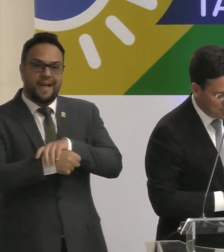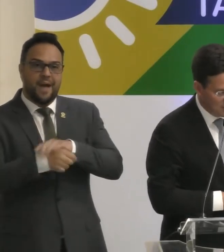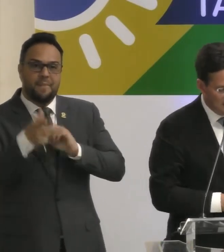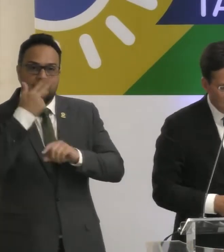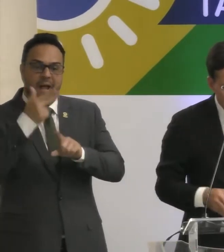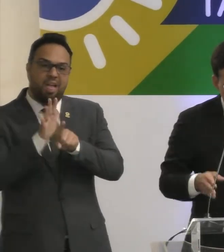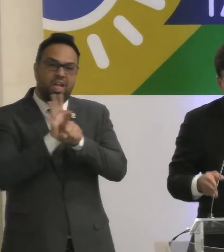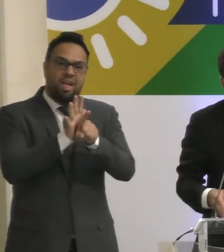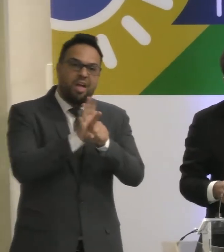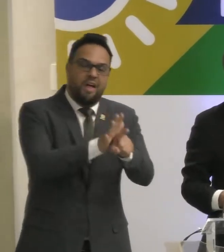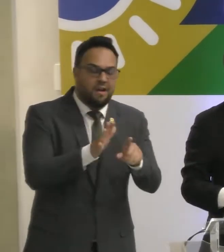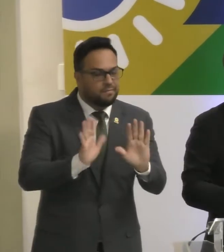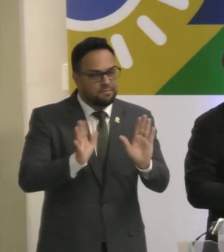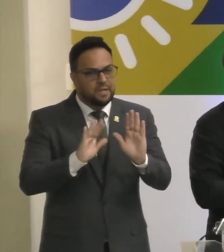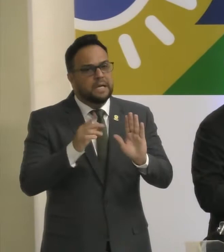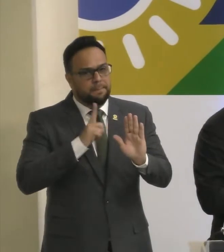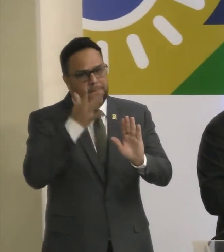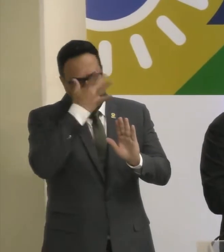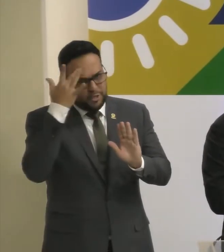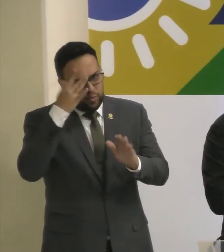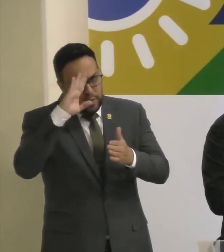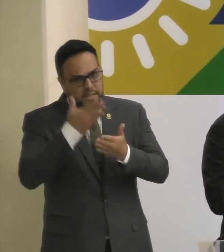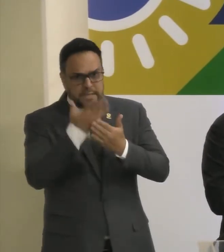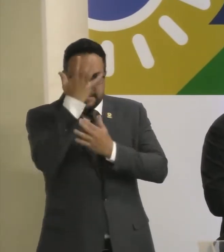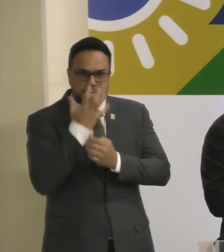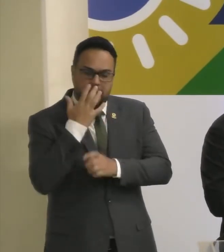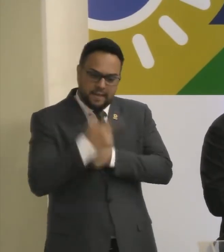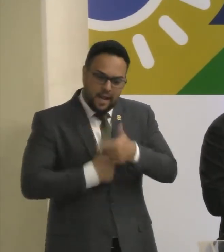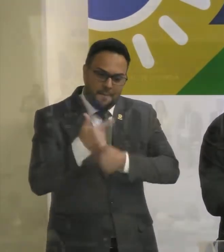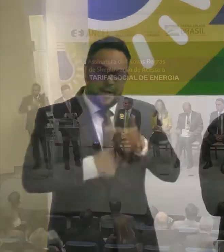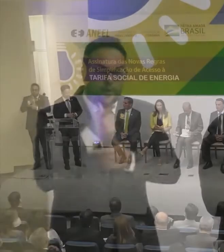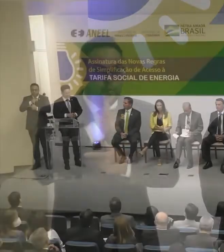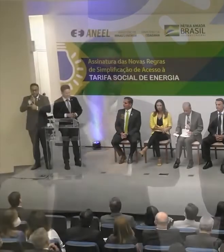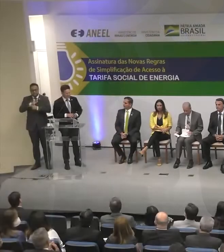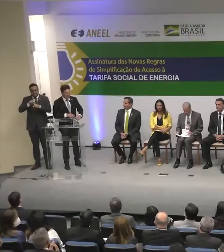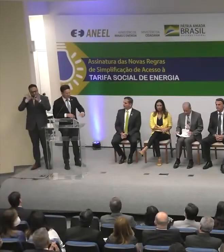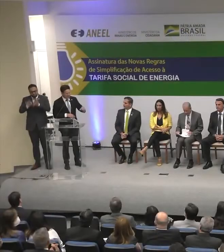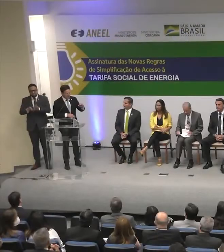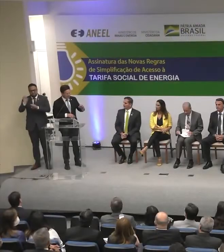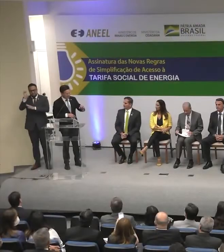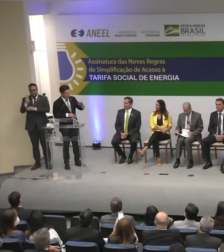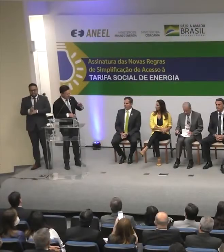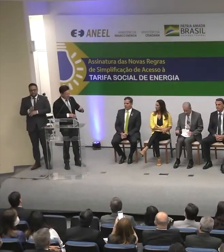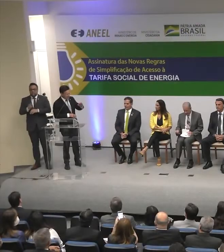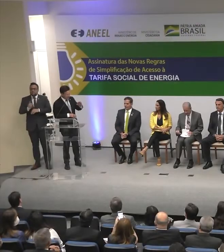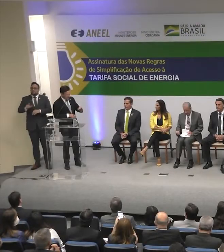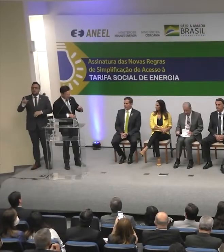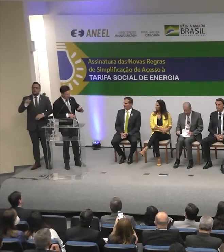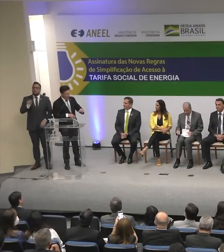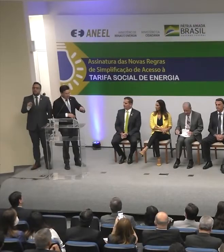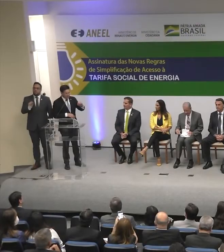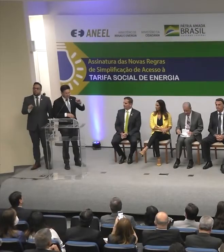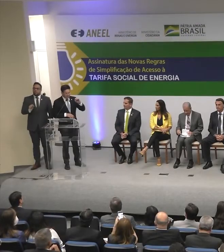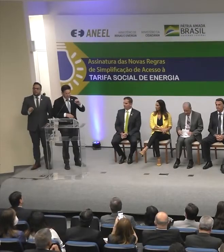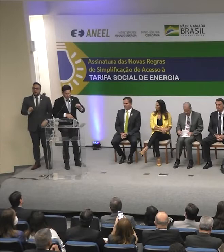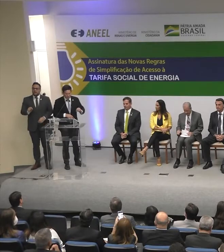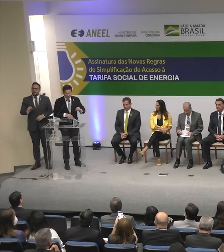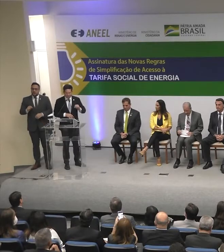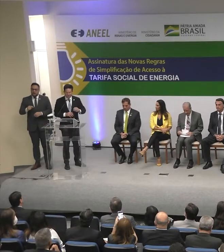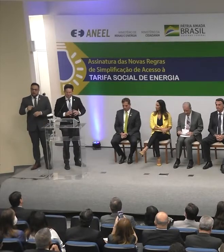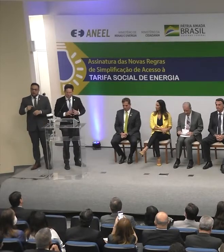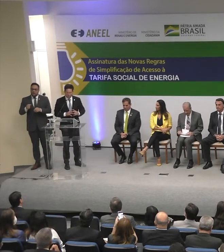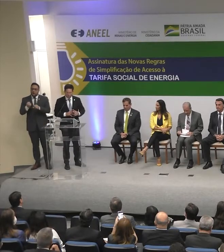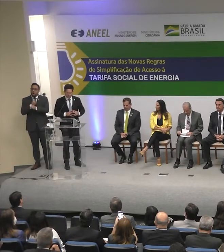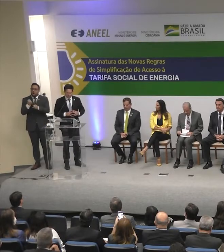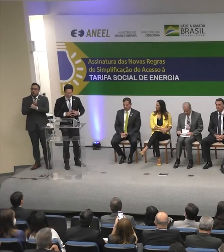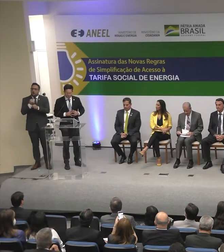certo. E essa é uma das atividades que a gente faz aqui, que não é exatamente uma obra de pedra e cal, mas que muda